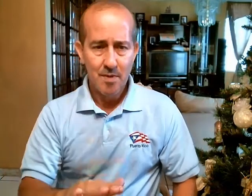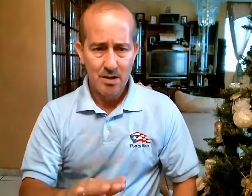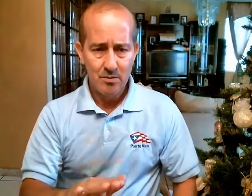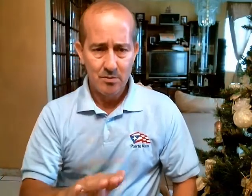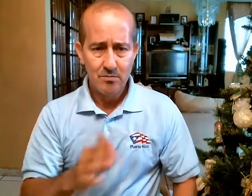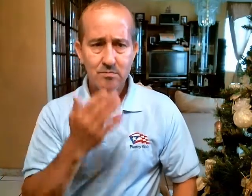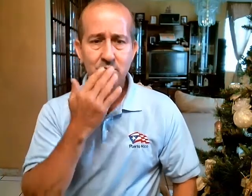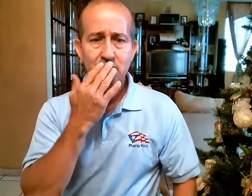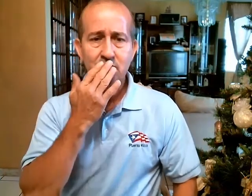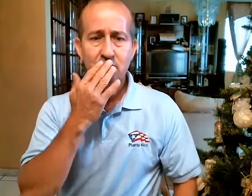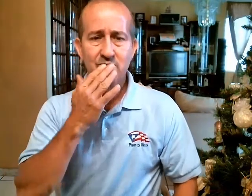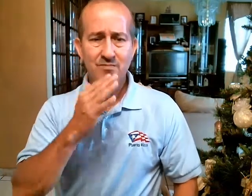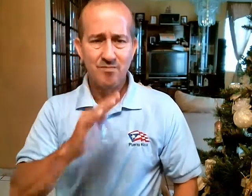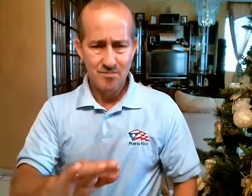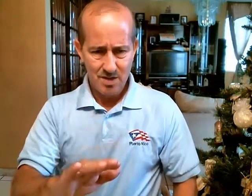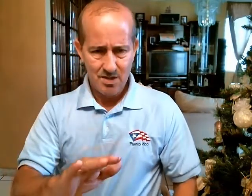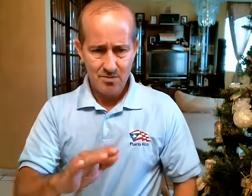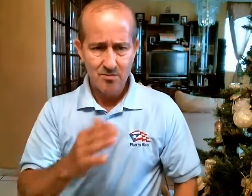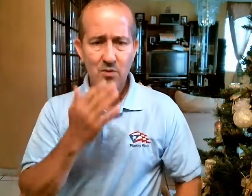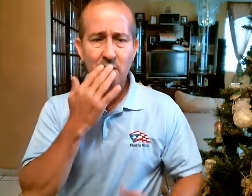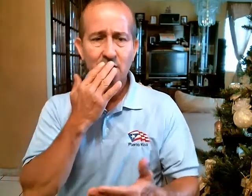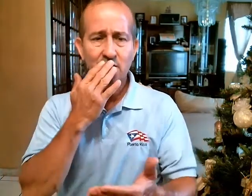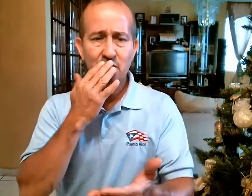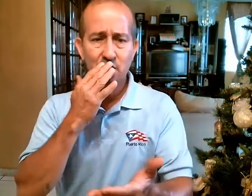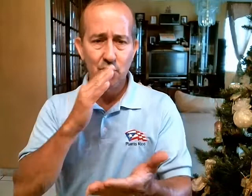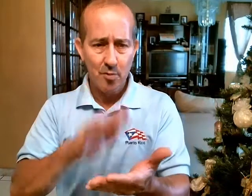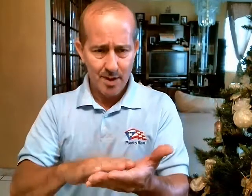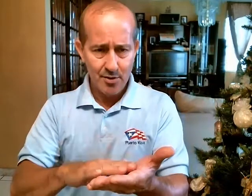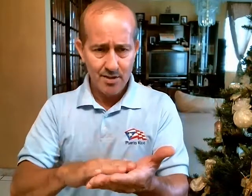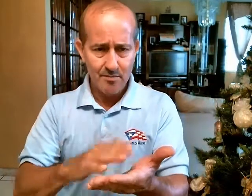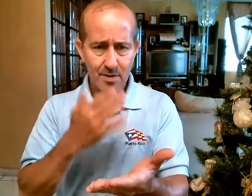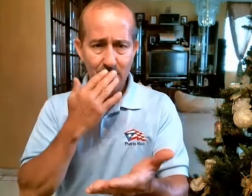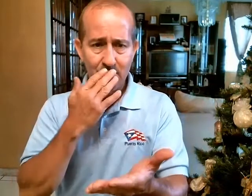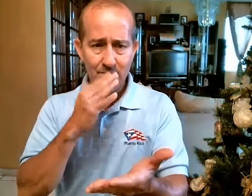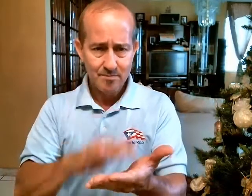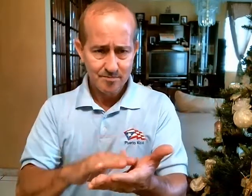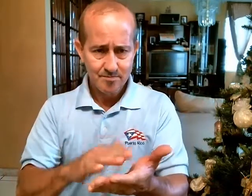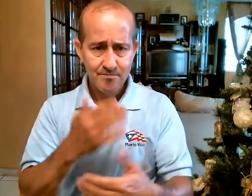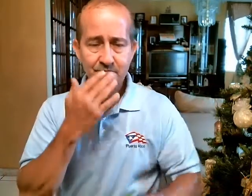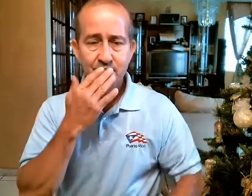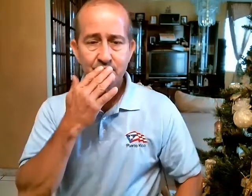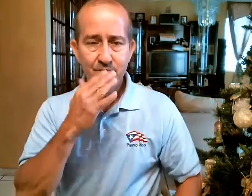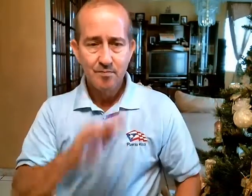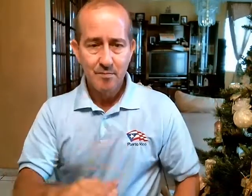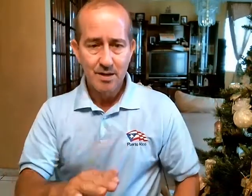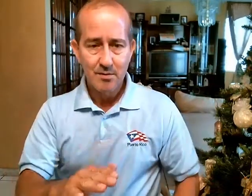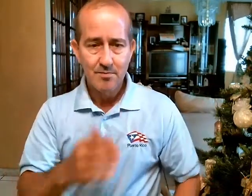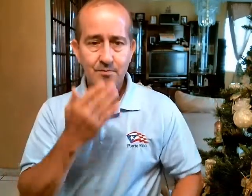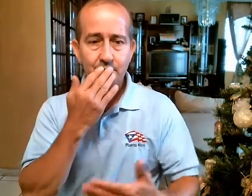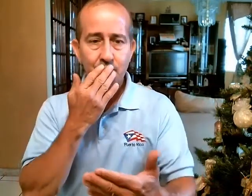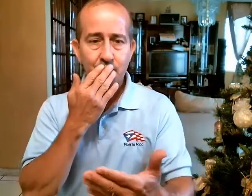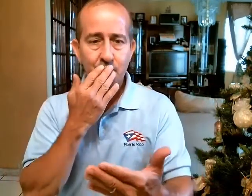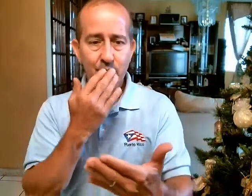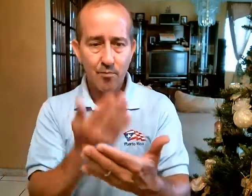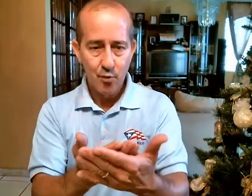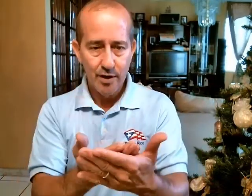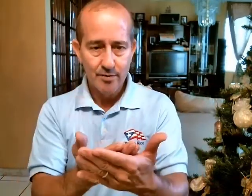Malo Malo O algunos solo como madre de hacer malo Malo Bueno